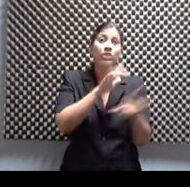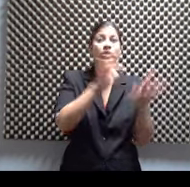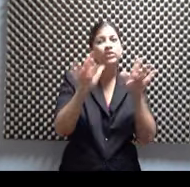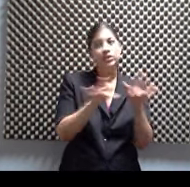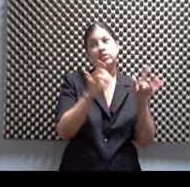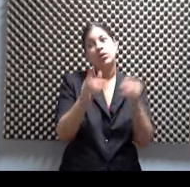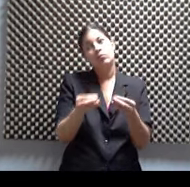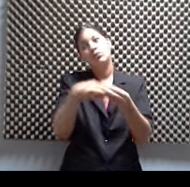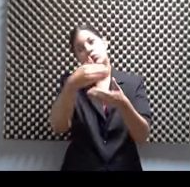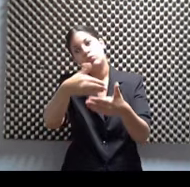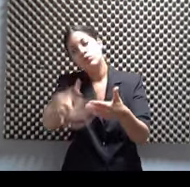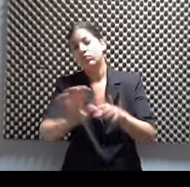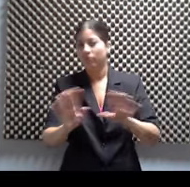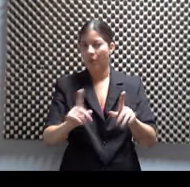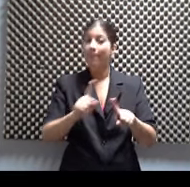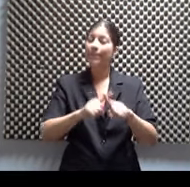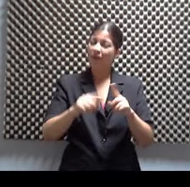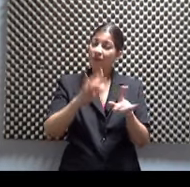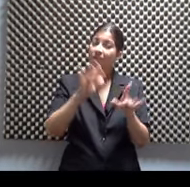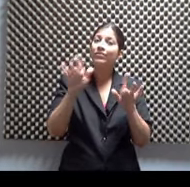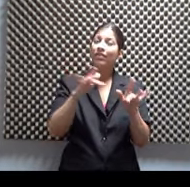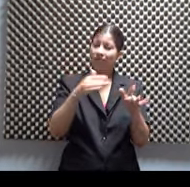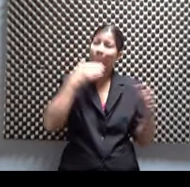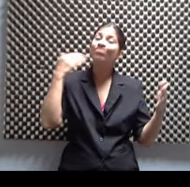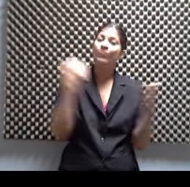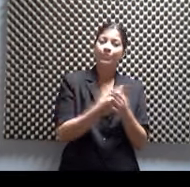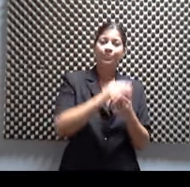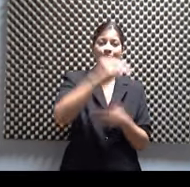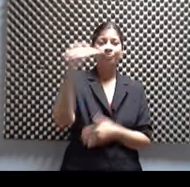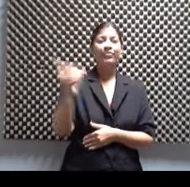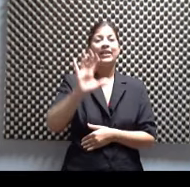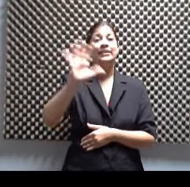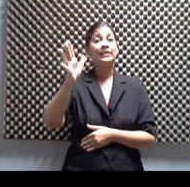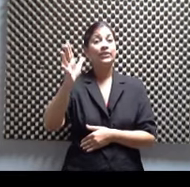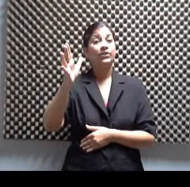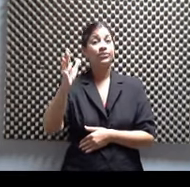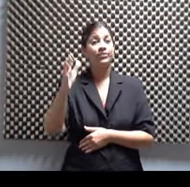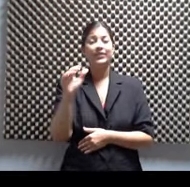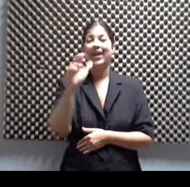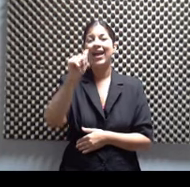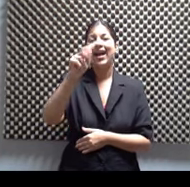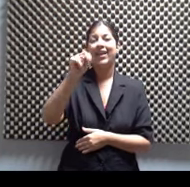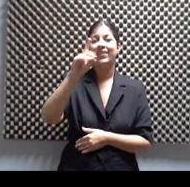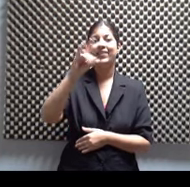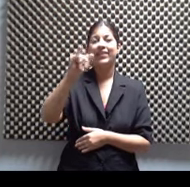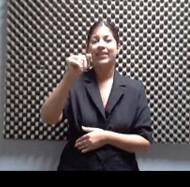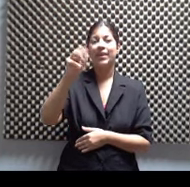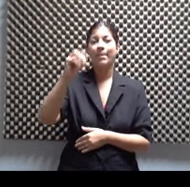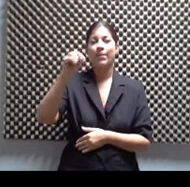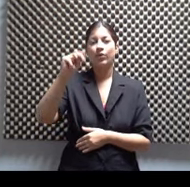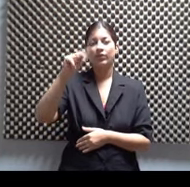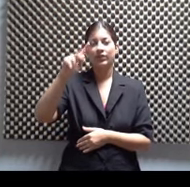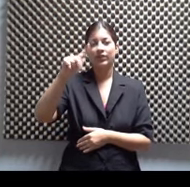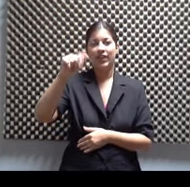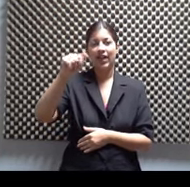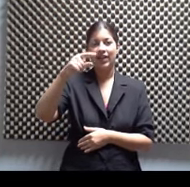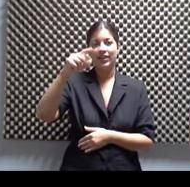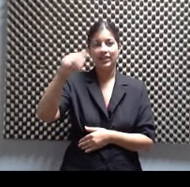disco. El quinto, Andy Montañez, sueño. Andy Montañez canta a Fernando Álvarez, productores Andy Montañez y Xiomara